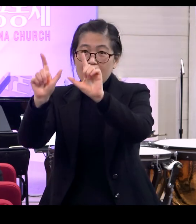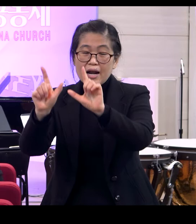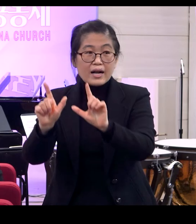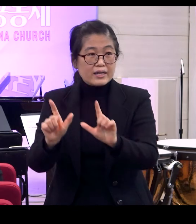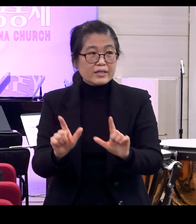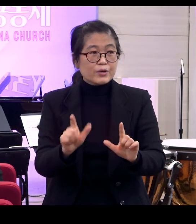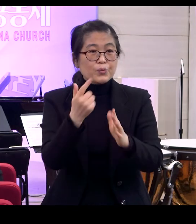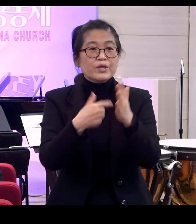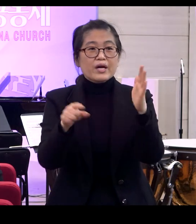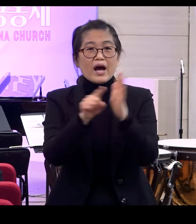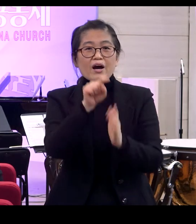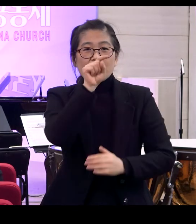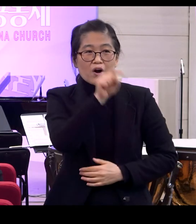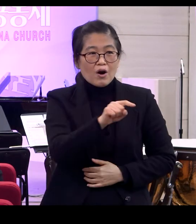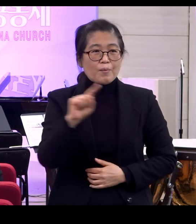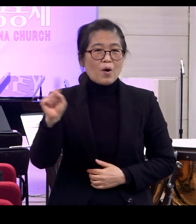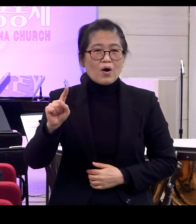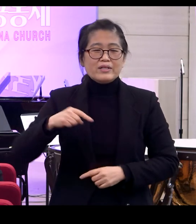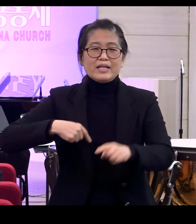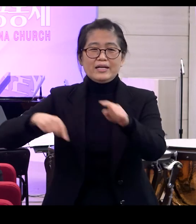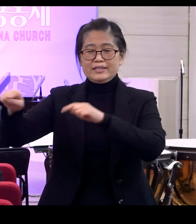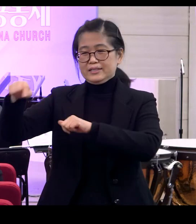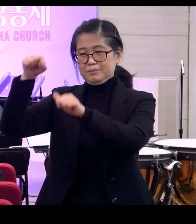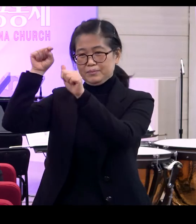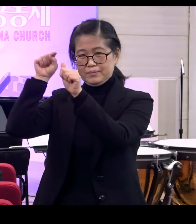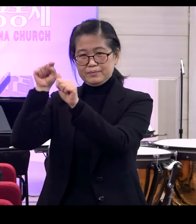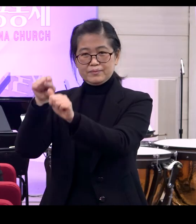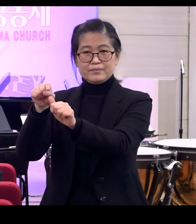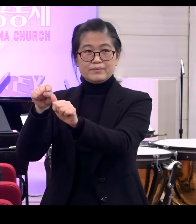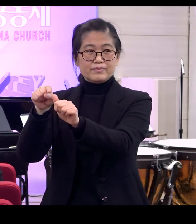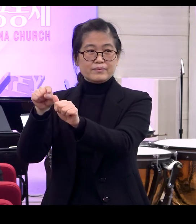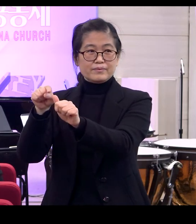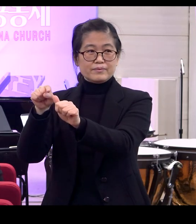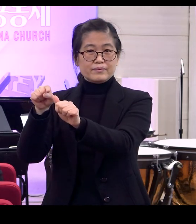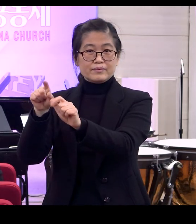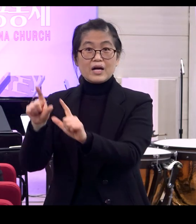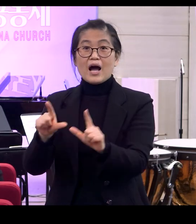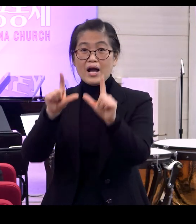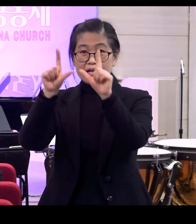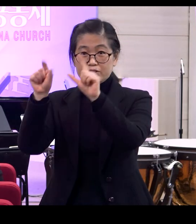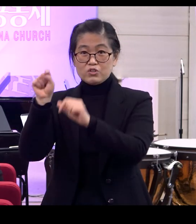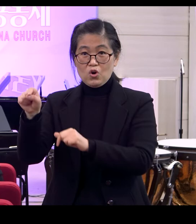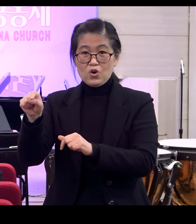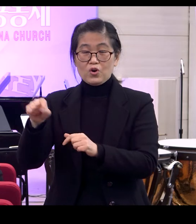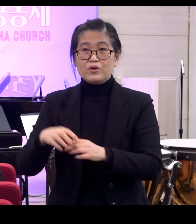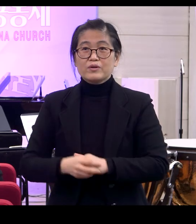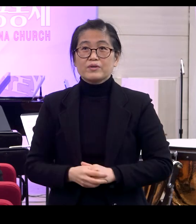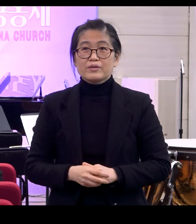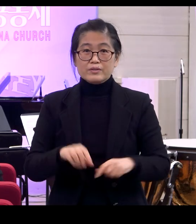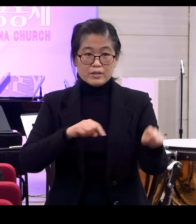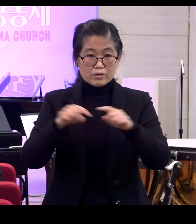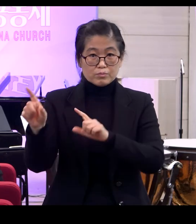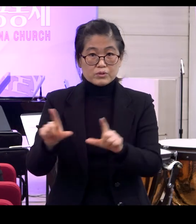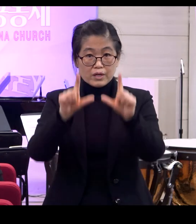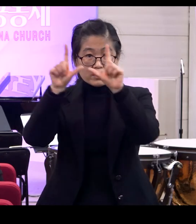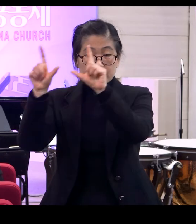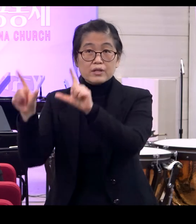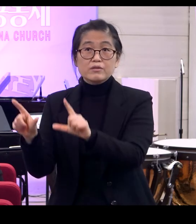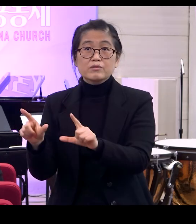포인트는 바로 뭐냐 다스리며 산다예요 다스리며 산다 자 다스리며 산다 이건 무슨 얘기냐 반대의 경우